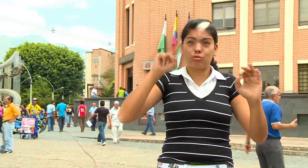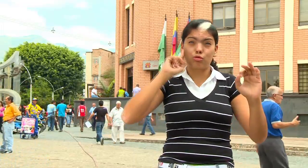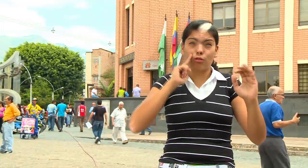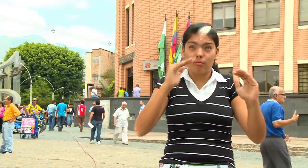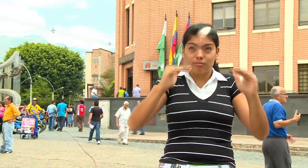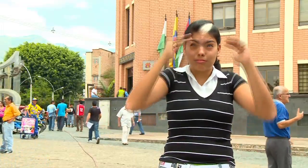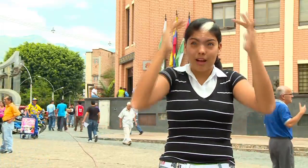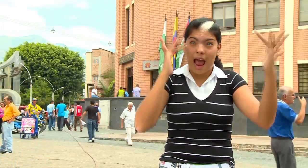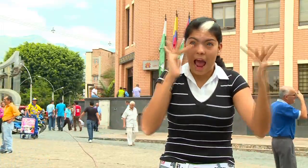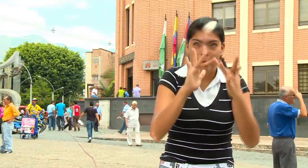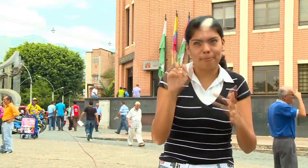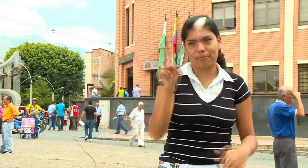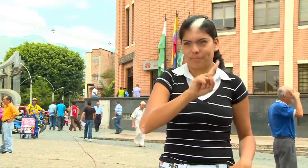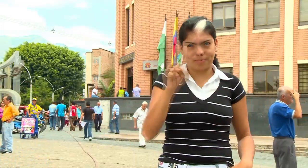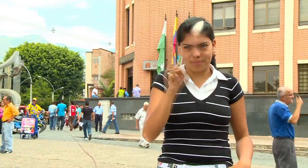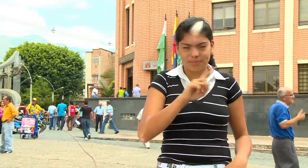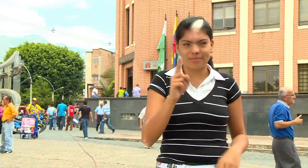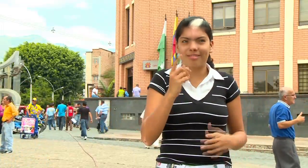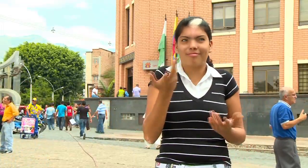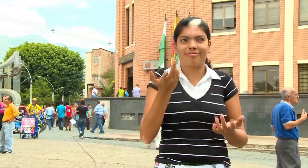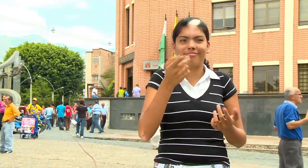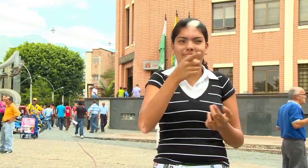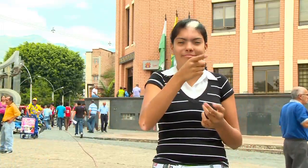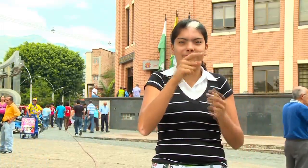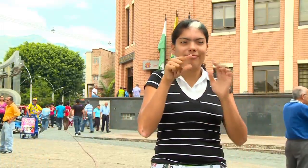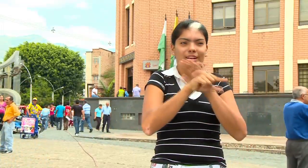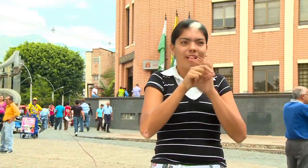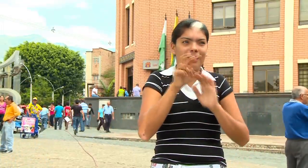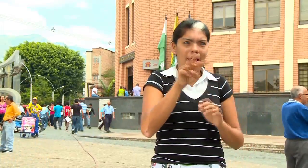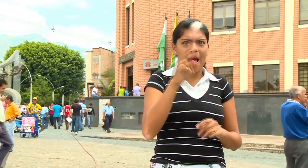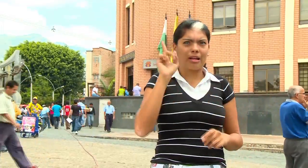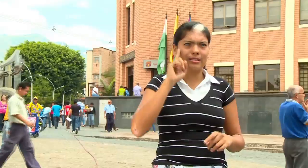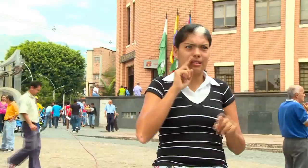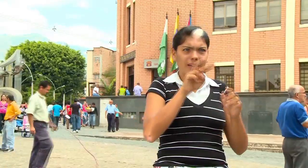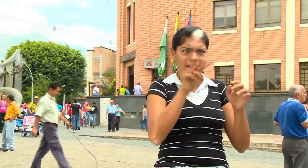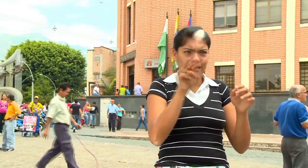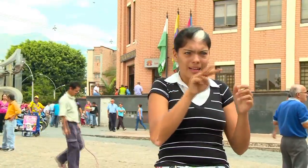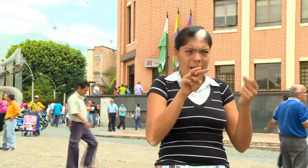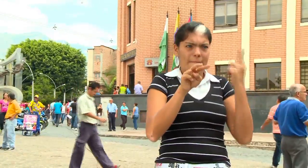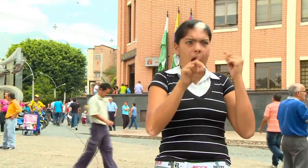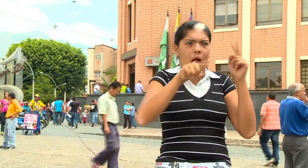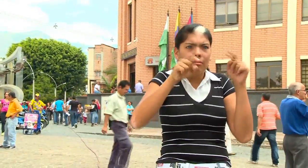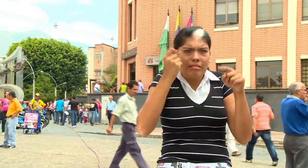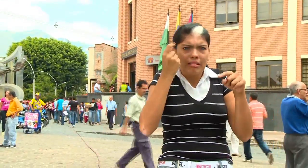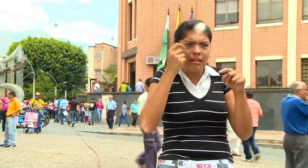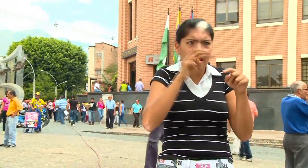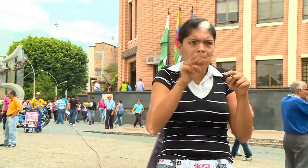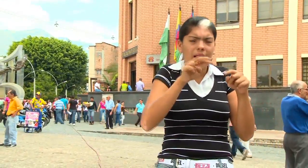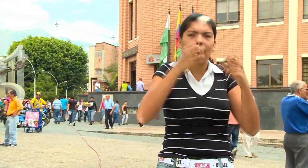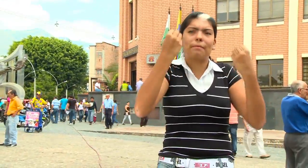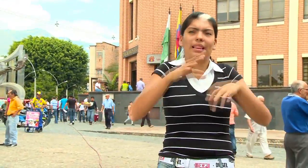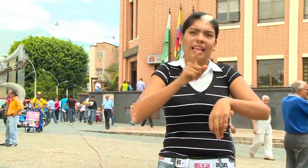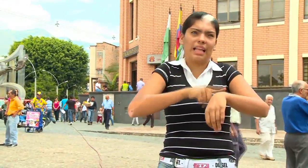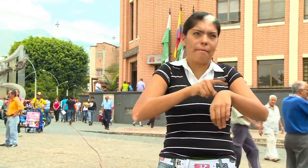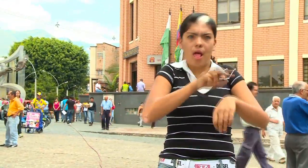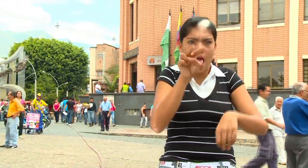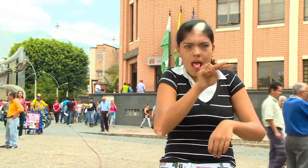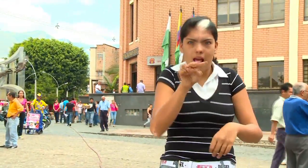la comunidad sorda en este momento. Mientras que el sordo tiene el servicio de clubscapsium, está perdiendo tiempo, está perdiendo información y creo que los